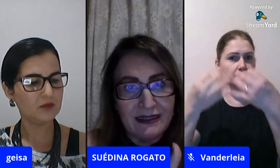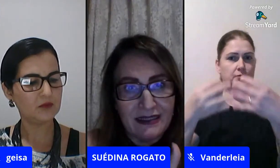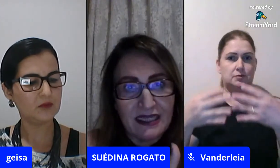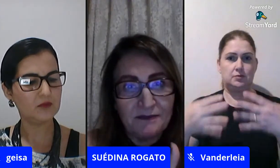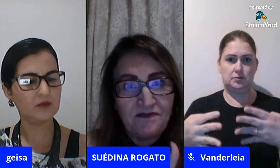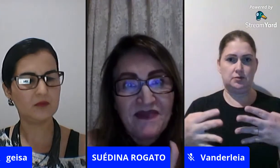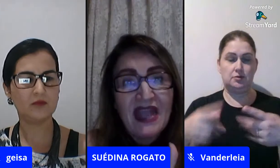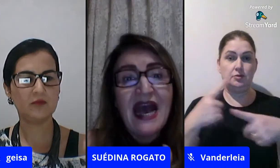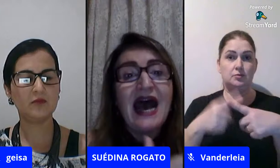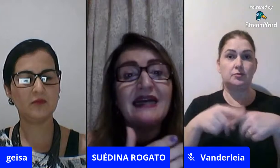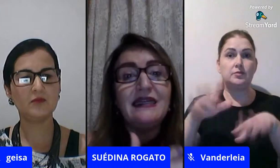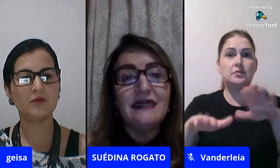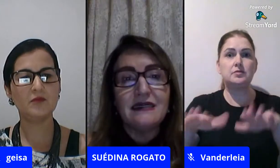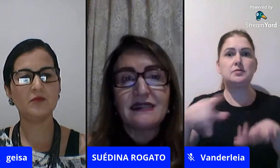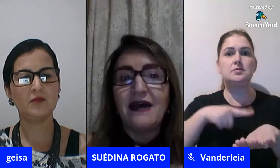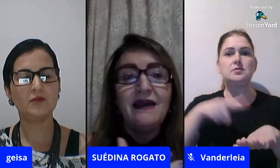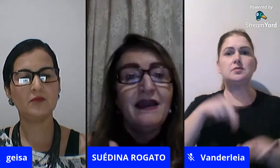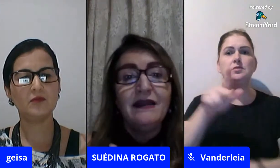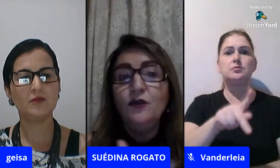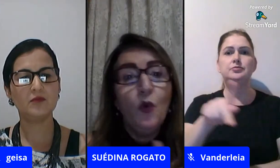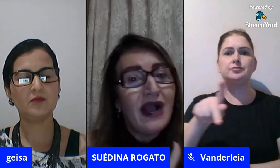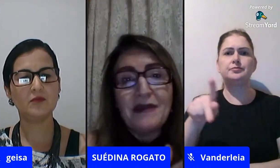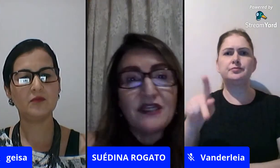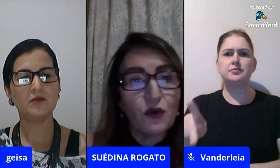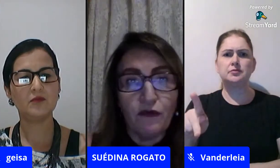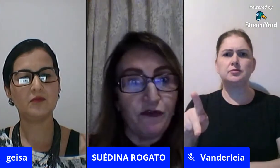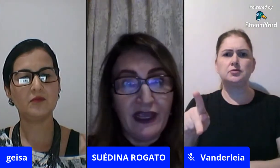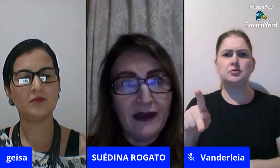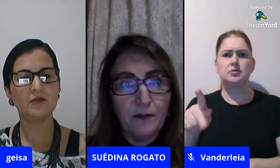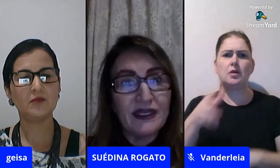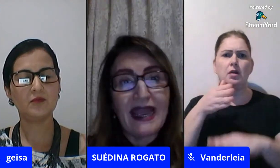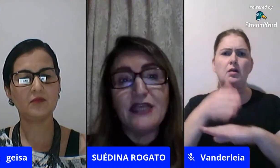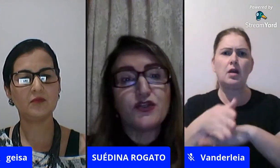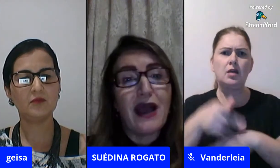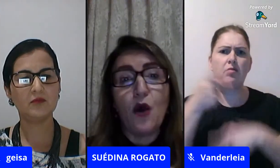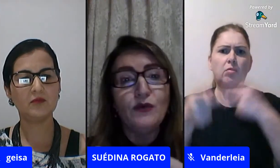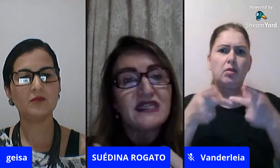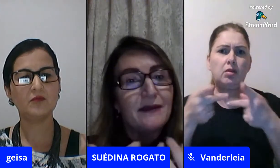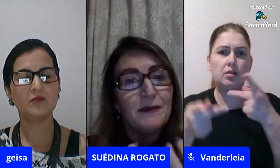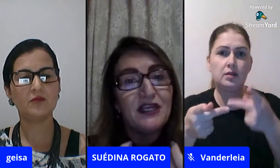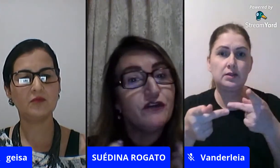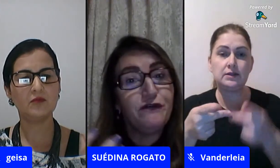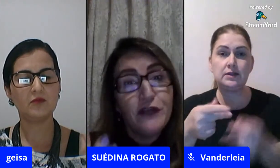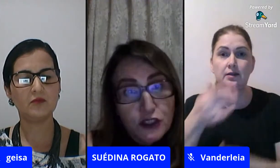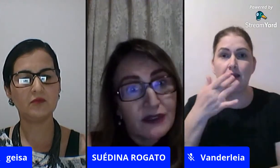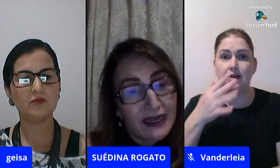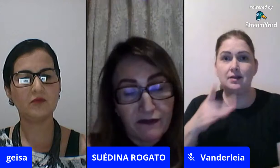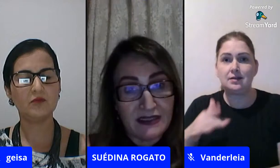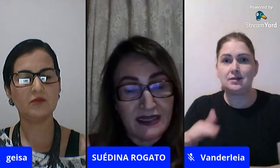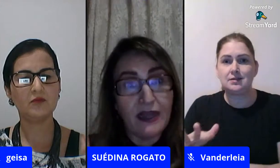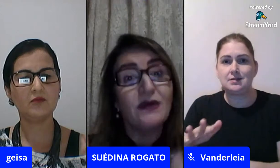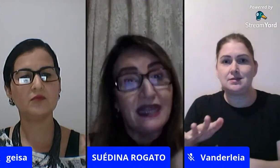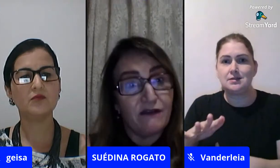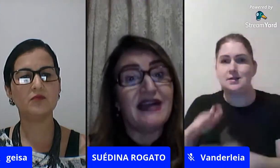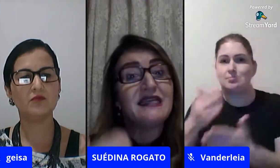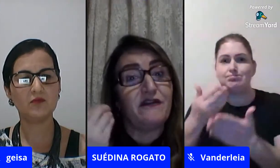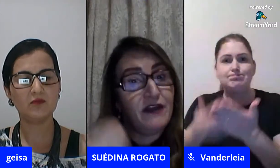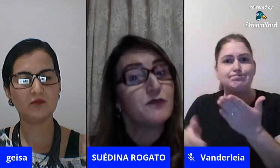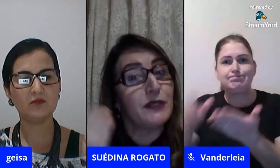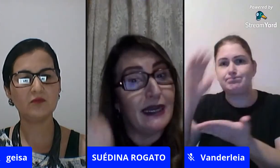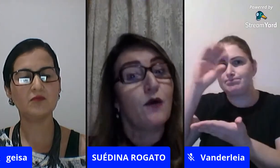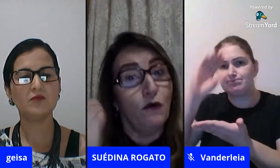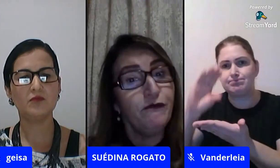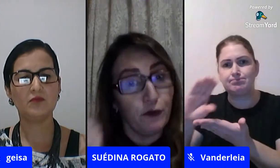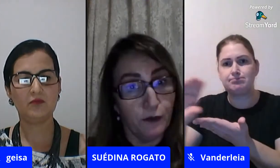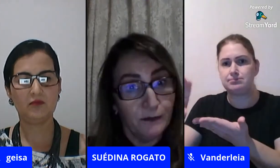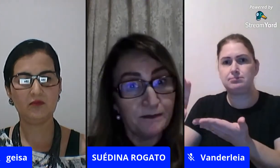a fala da criança a criança nunca mais confia porque isso é algo extremamente difícil dela fazer e quando ela faz